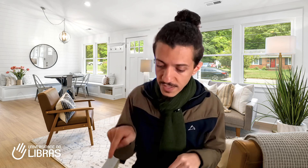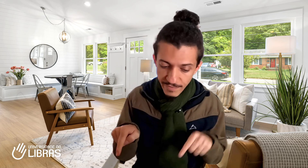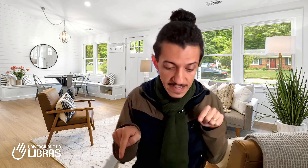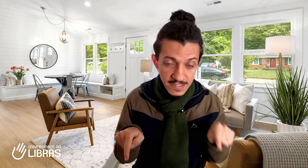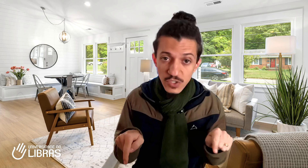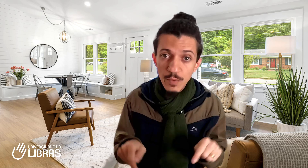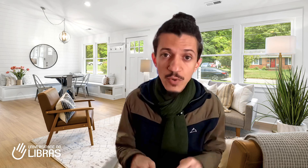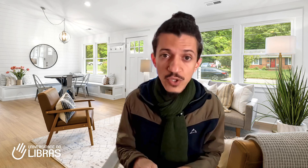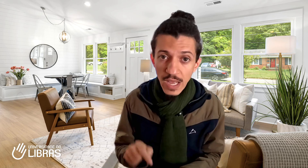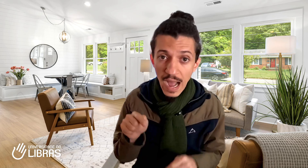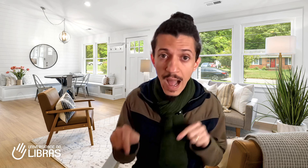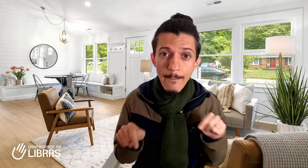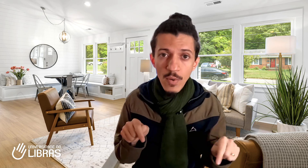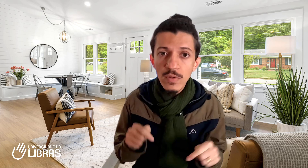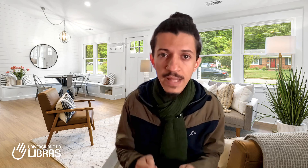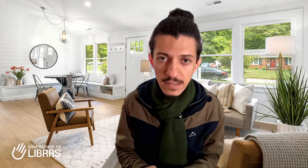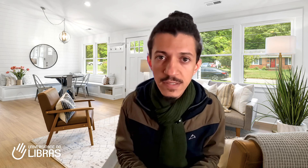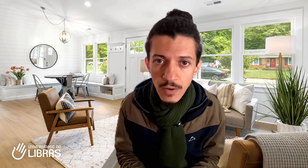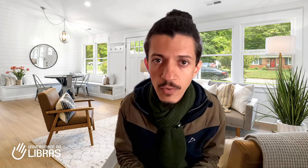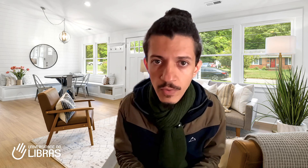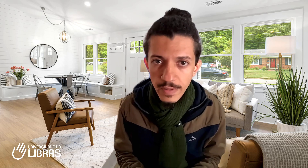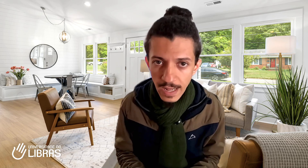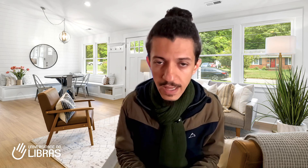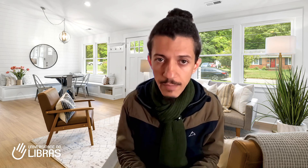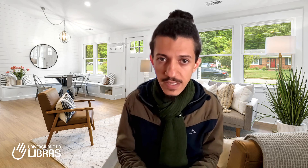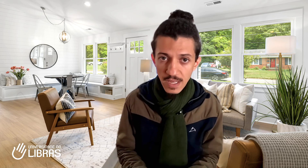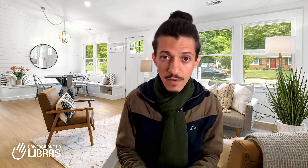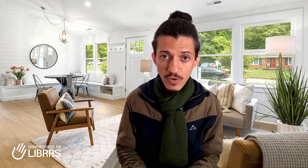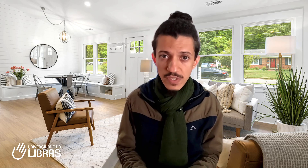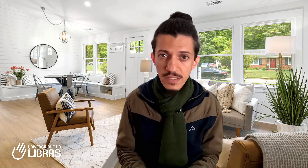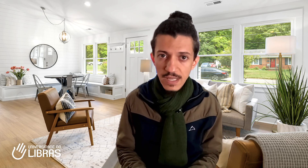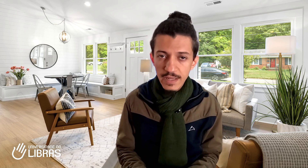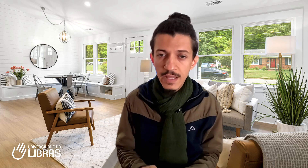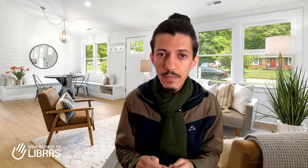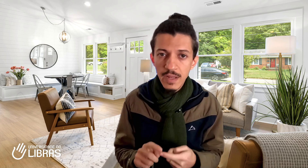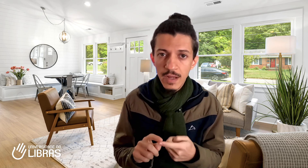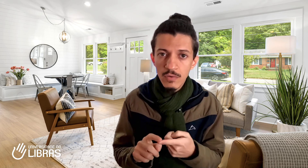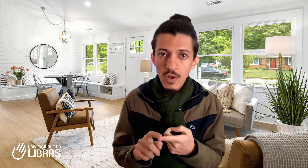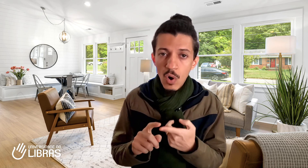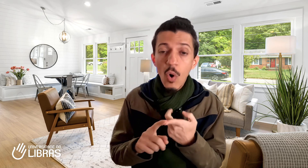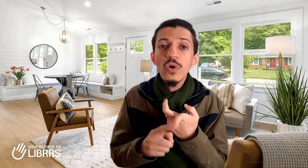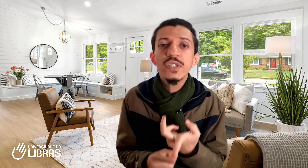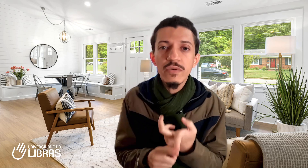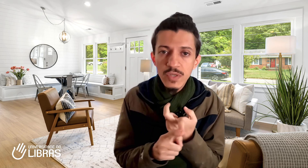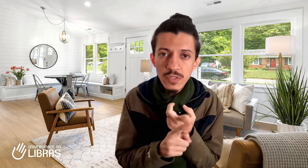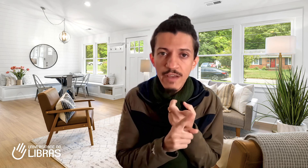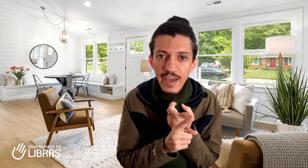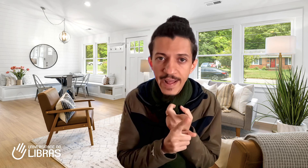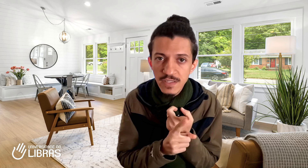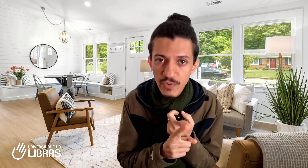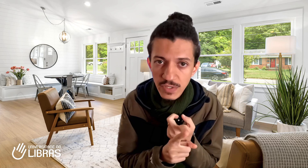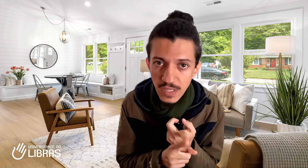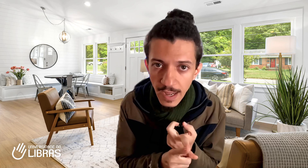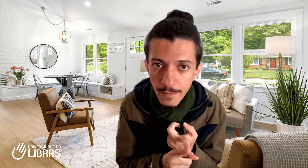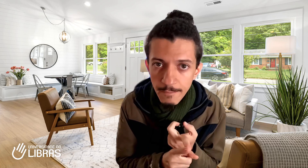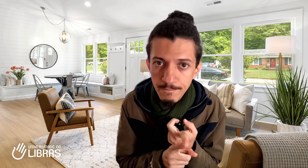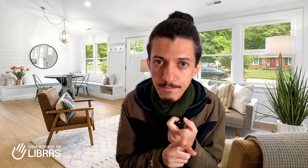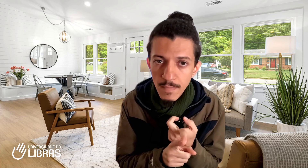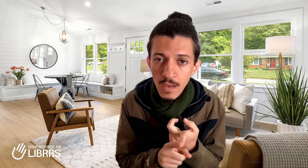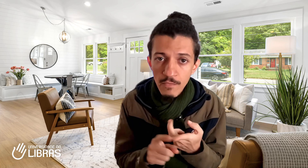faz esse tipo de apontação na Libras, você está determinando onde que os seus referentes vão estar. Você